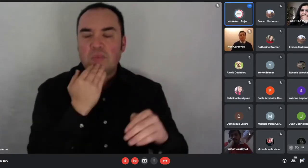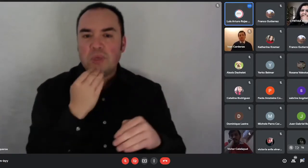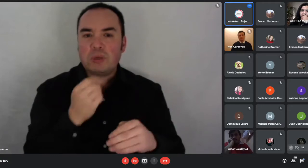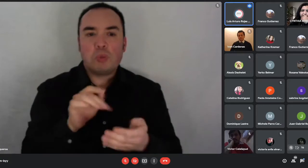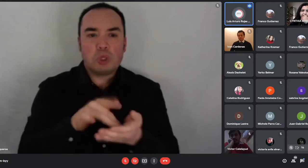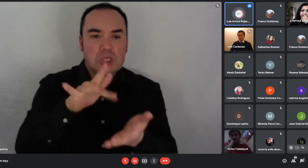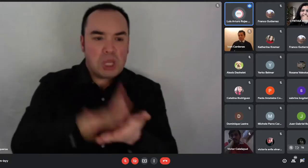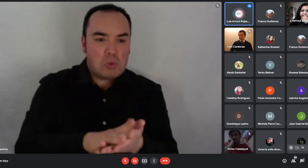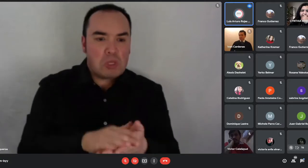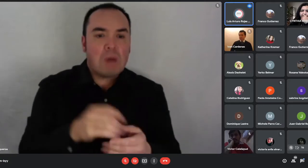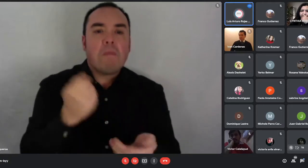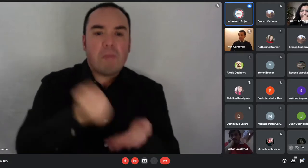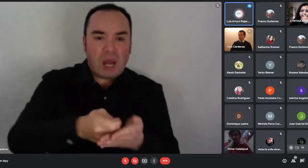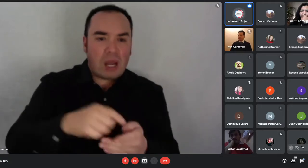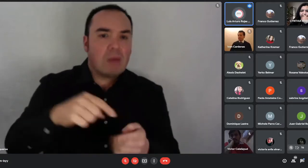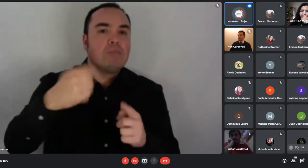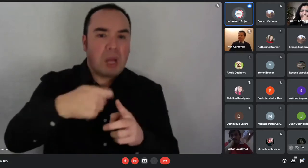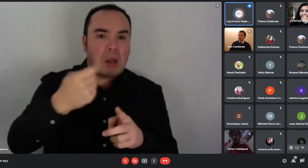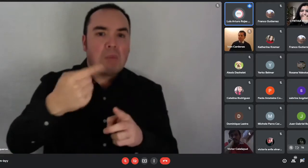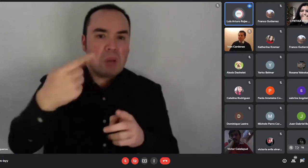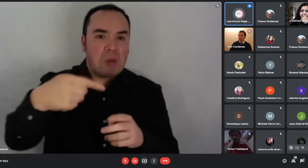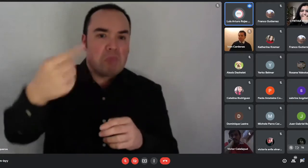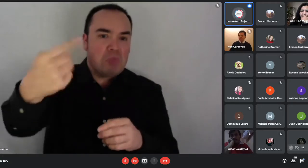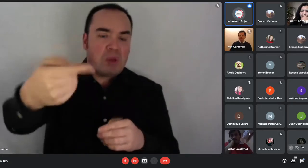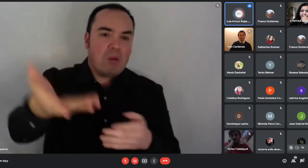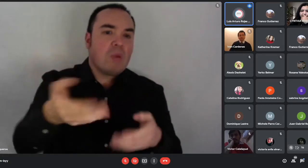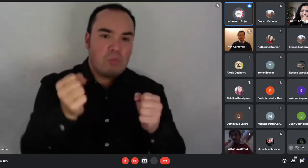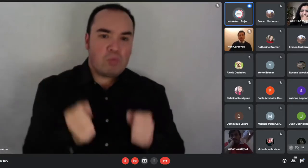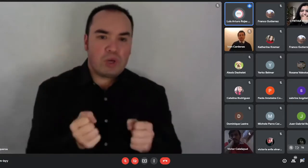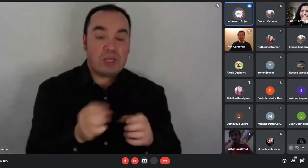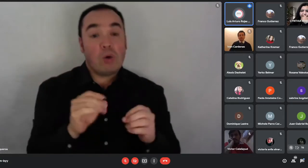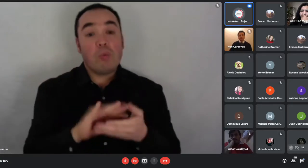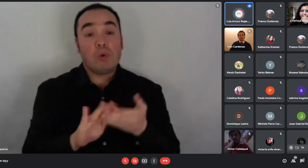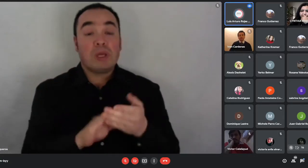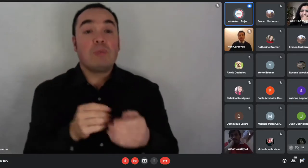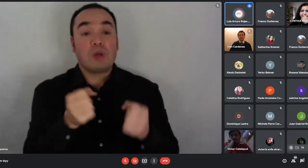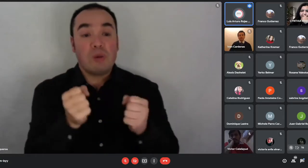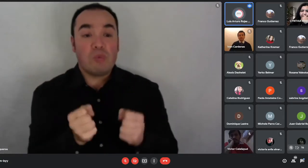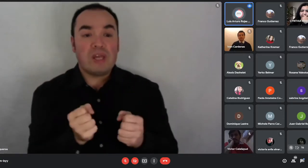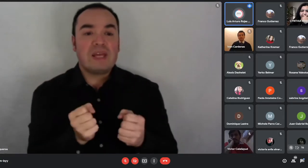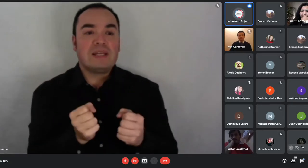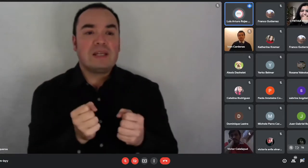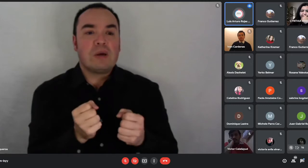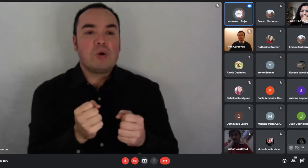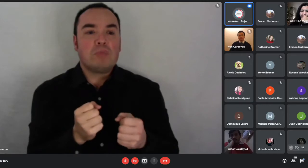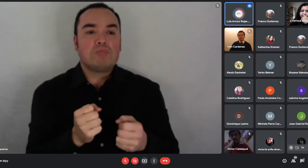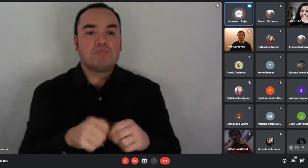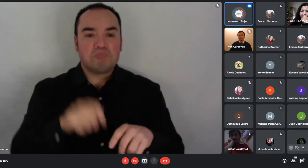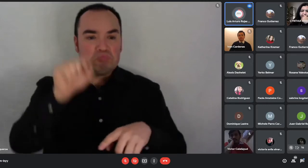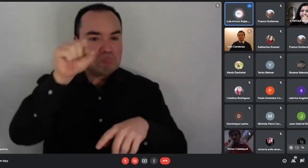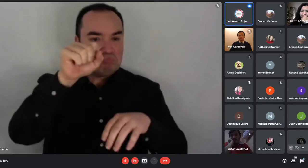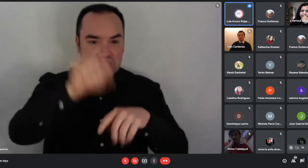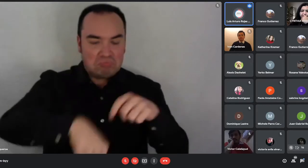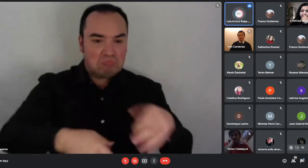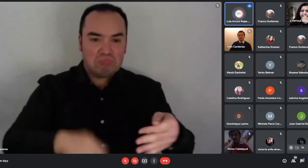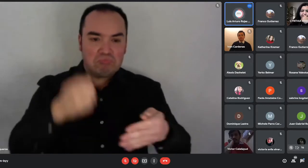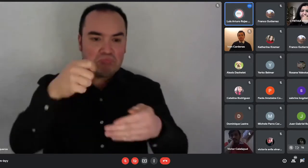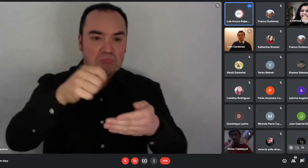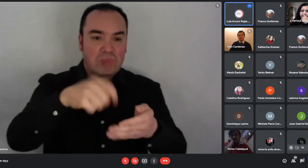algún crédito hipotecario o algún tipo de recurso adicional para pagar una diferencia. Para postular al tramo 2, los requisitos